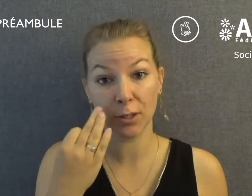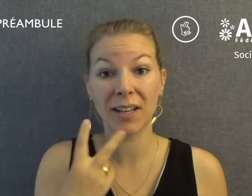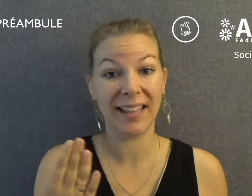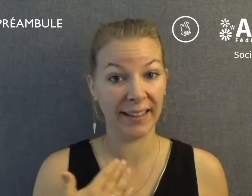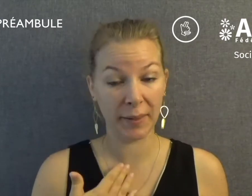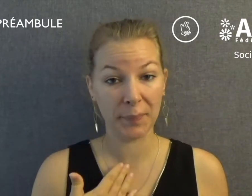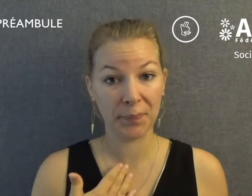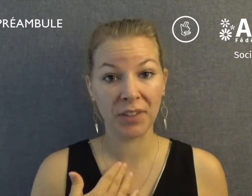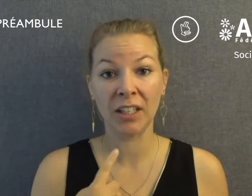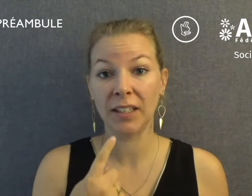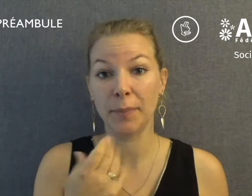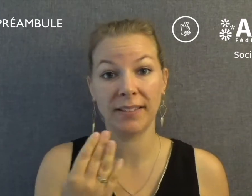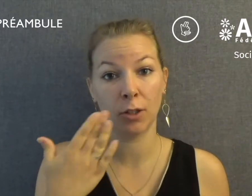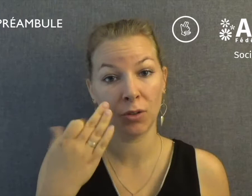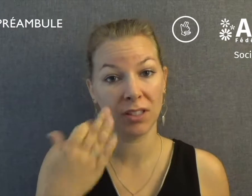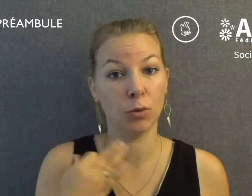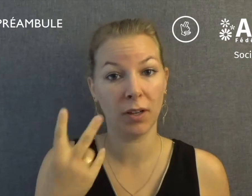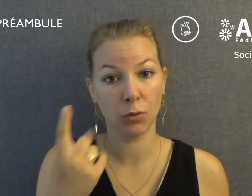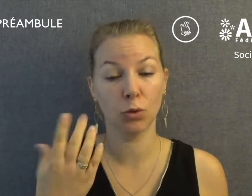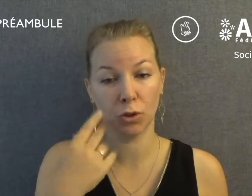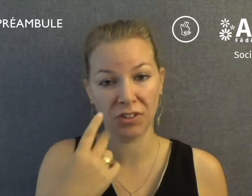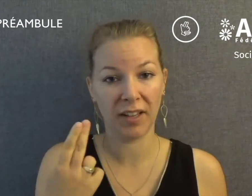la citoyenneté des personnes en situation de handicap.